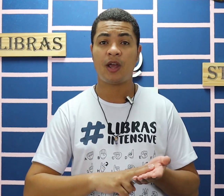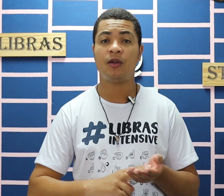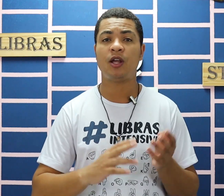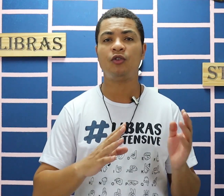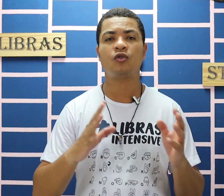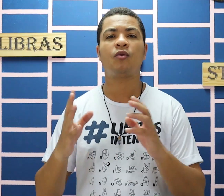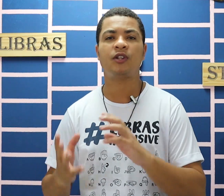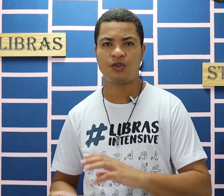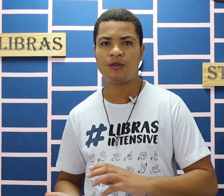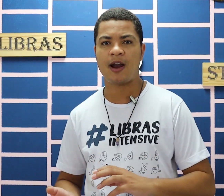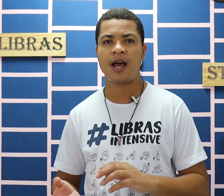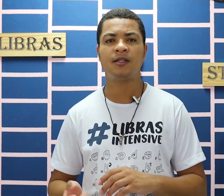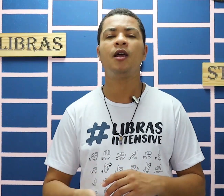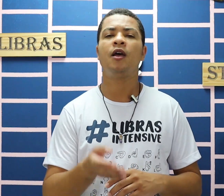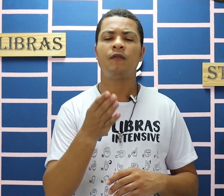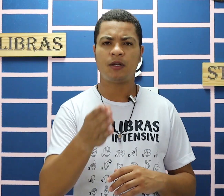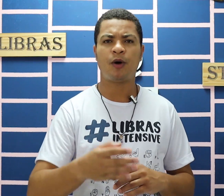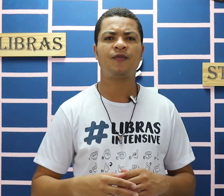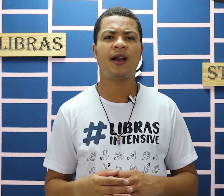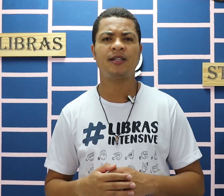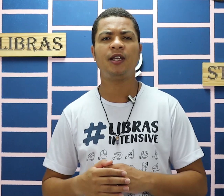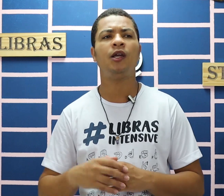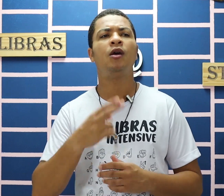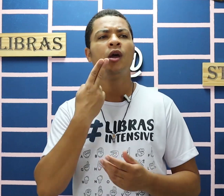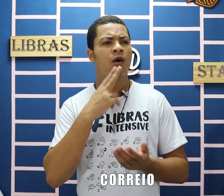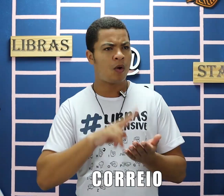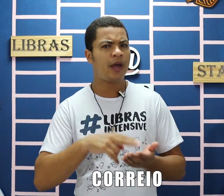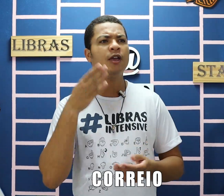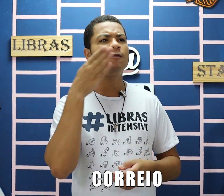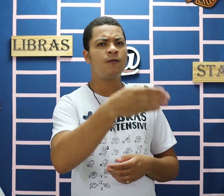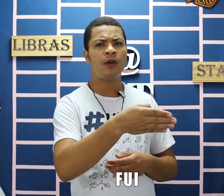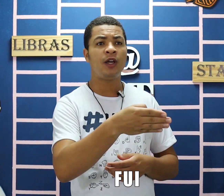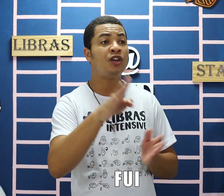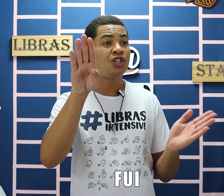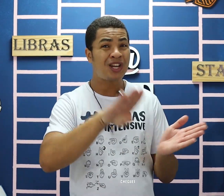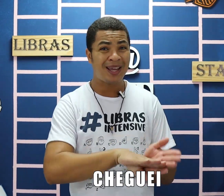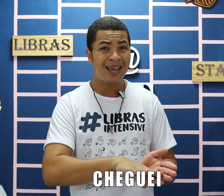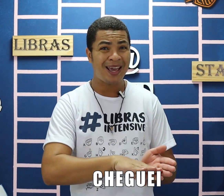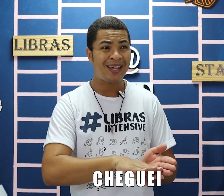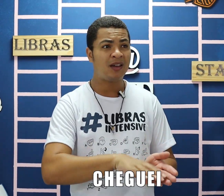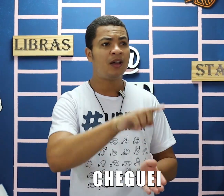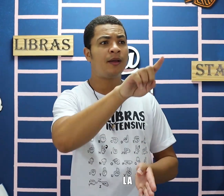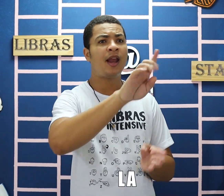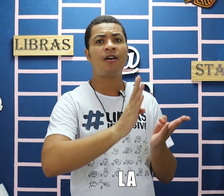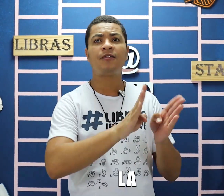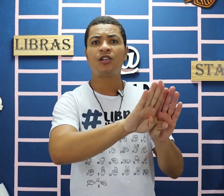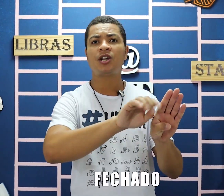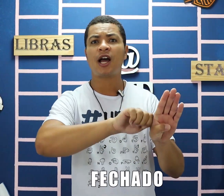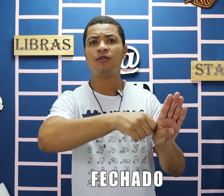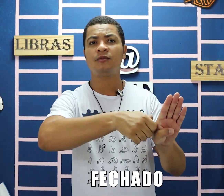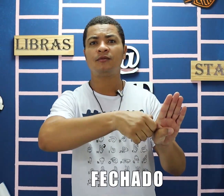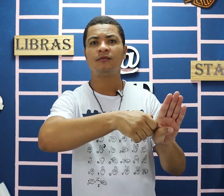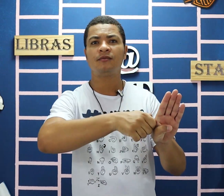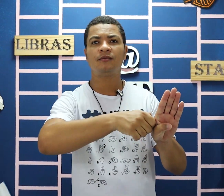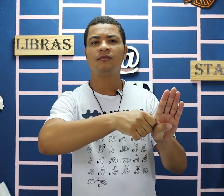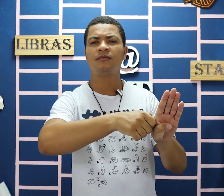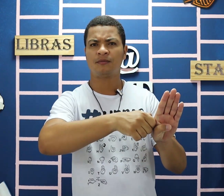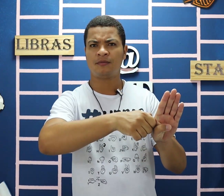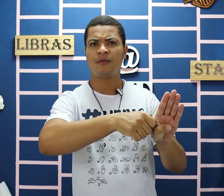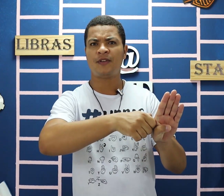correio dentro de um contexto de frase? Você pode falar assim, correio fui, cheguei lá fechado. Vamos